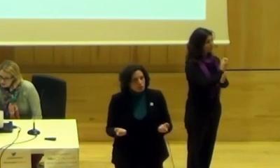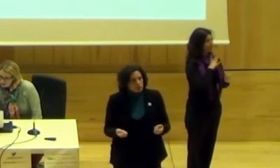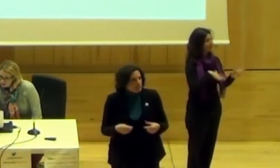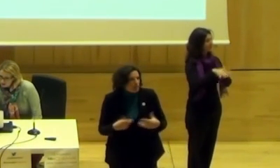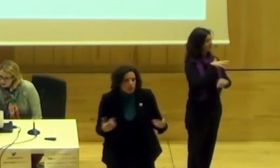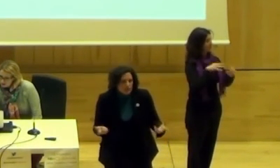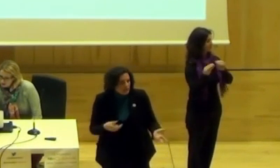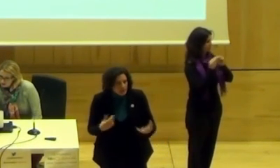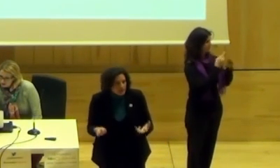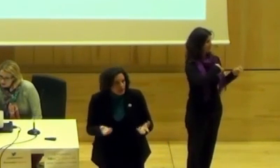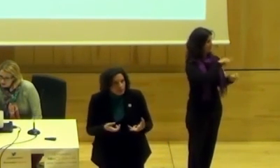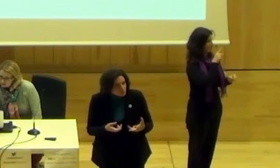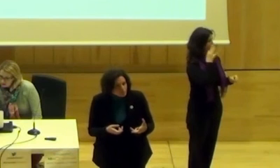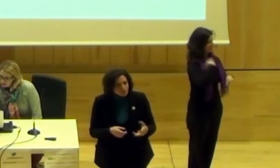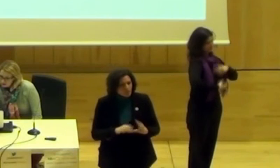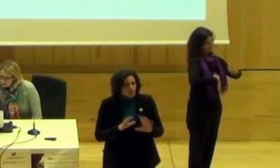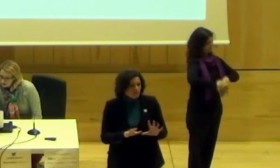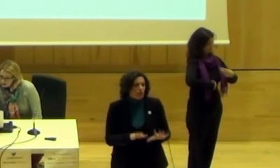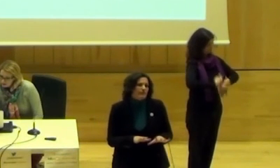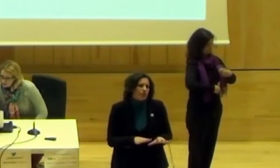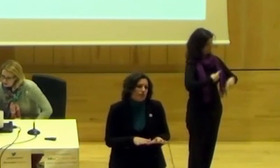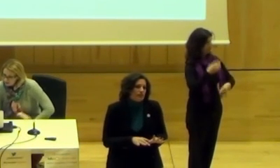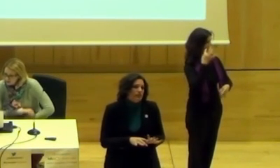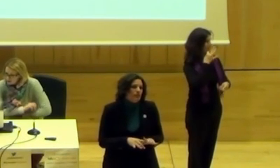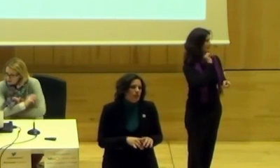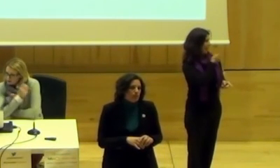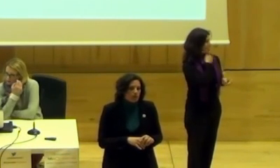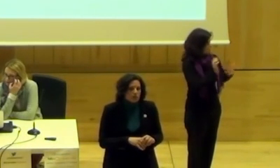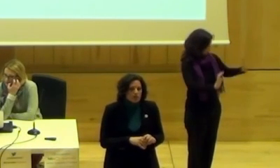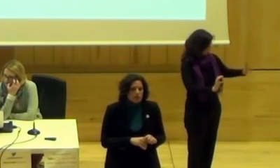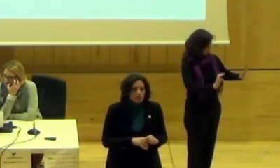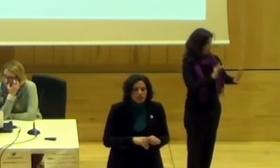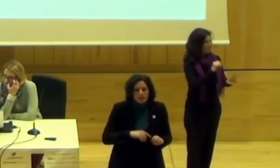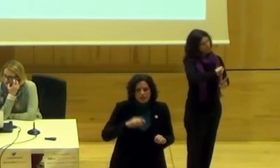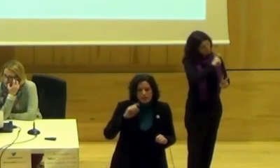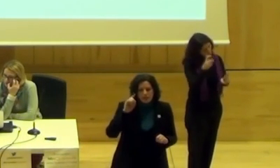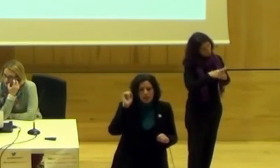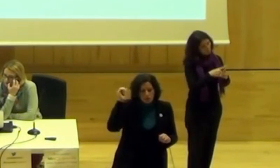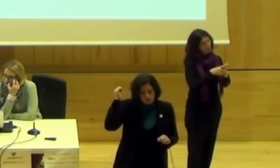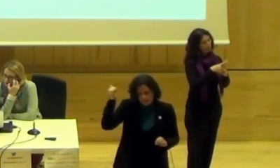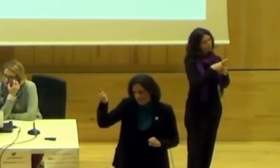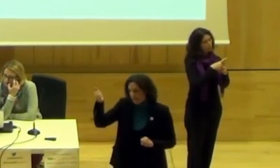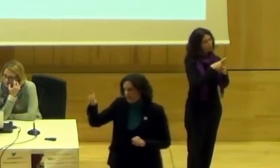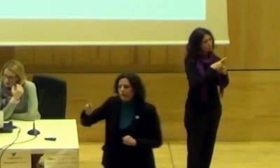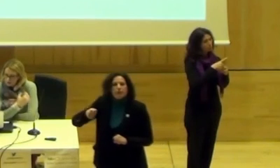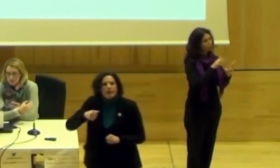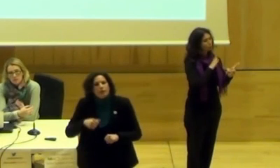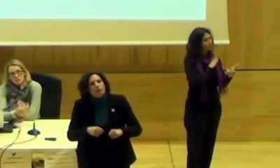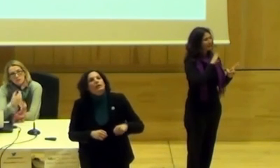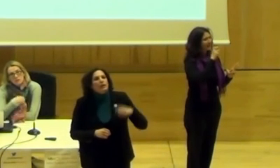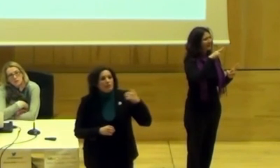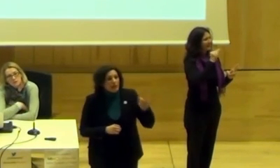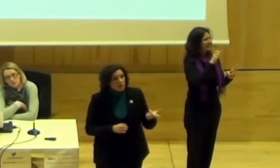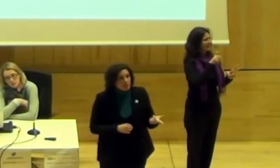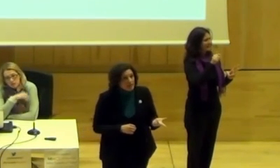de espacios comunes, de las mujeres del día a día. creo que no. Pero luego tenemos esto, de Enrique